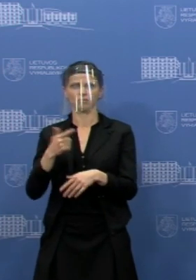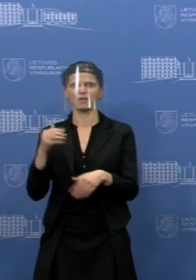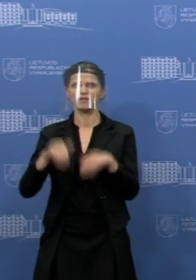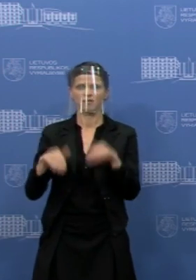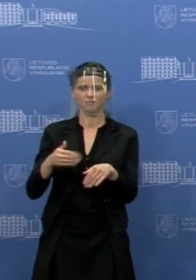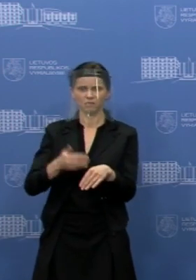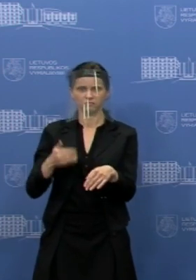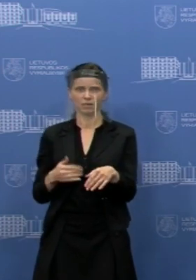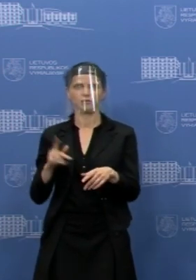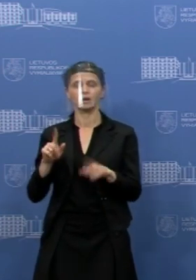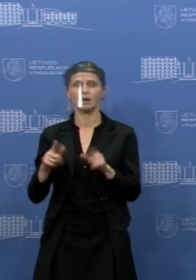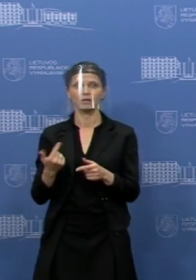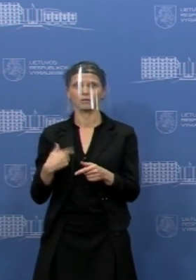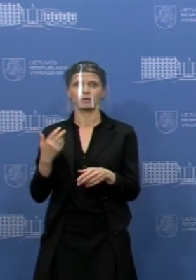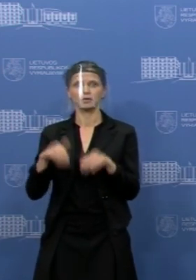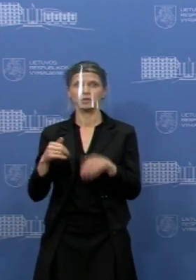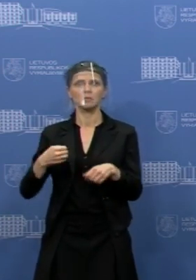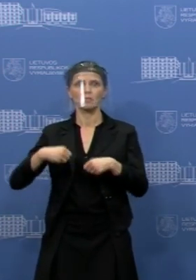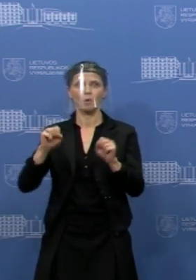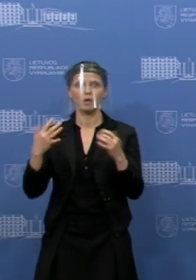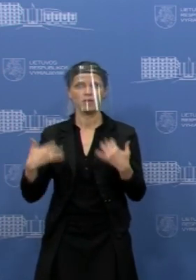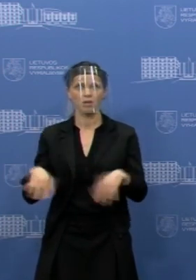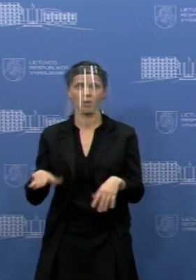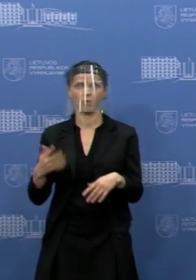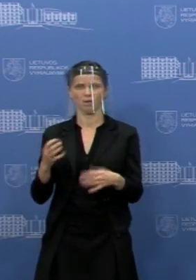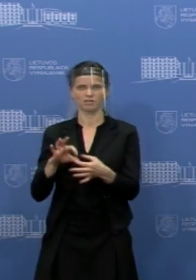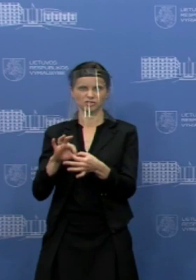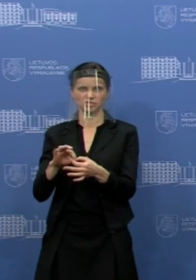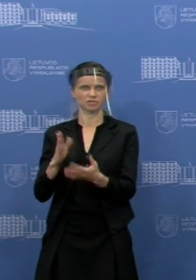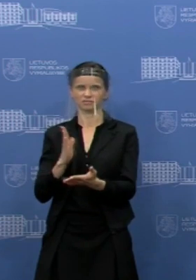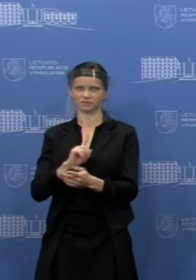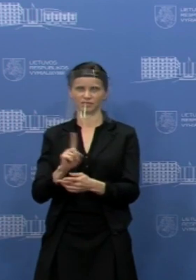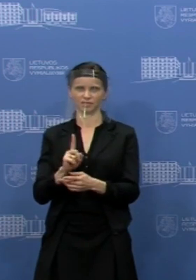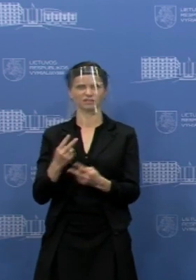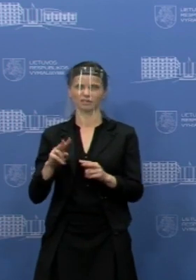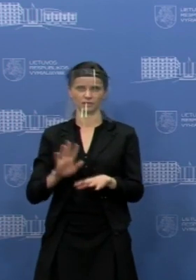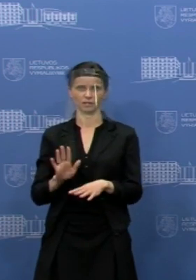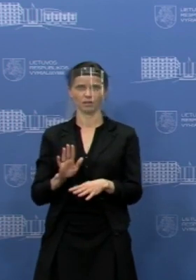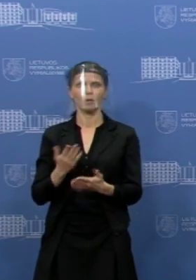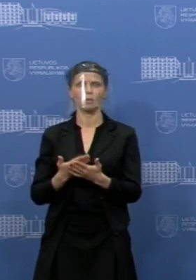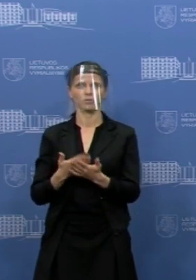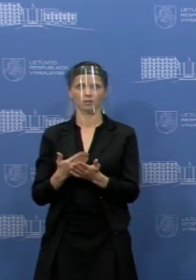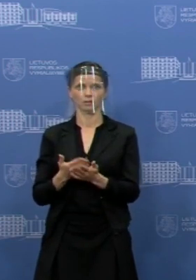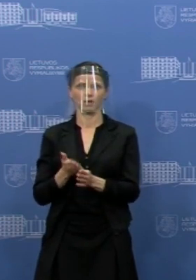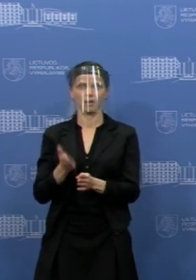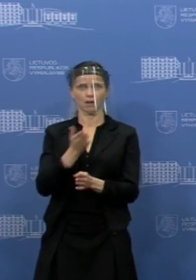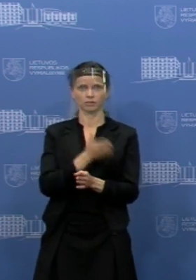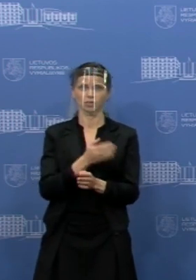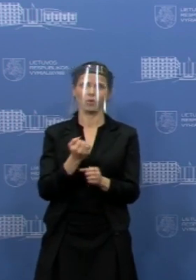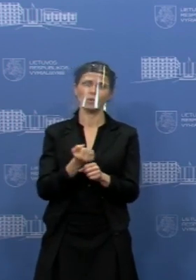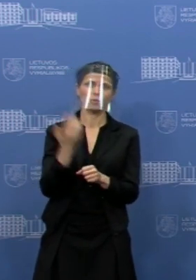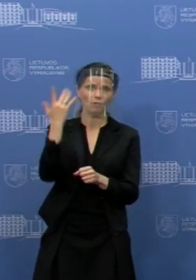surinkimais, ar su jų pabaiga. Tikrai buvo stengiamasi taikyti lokalės nes